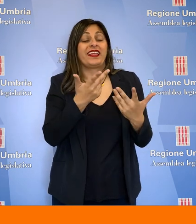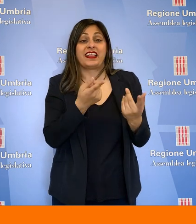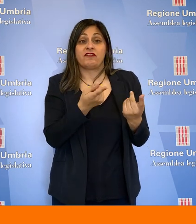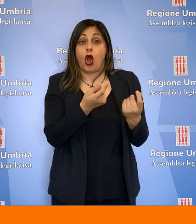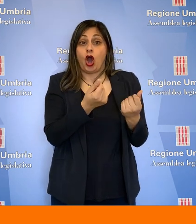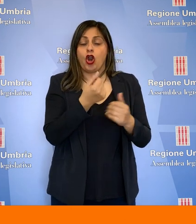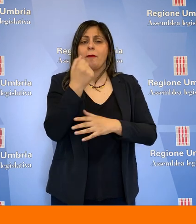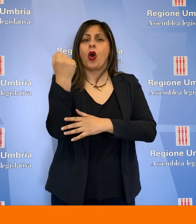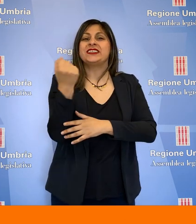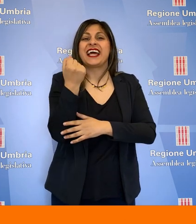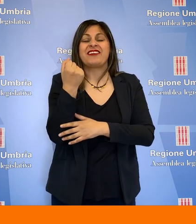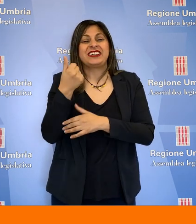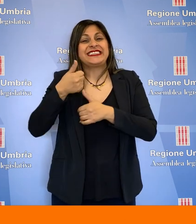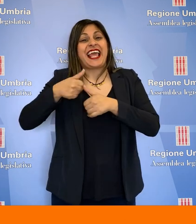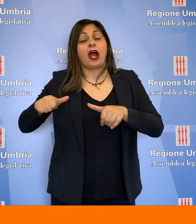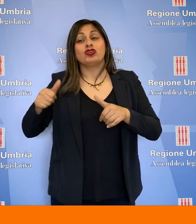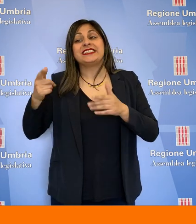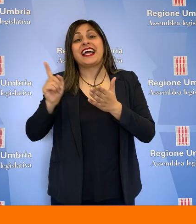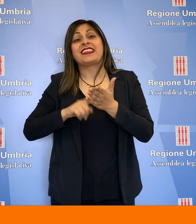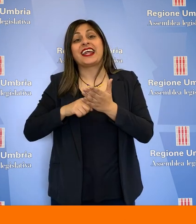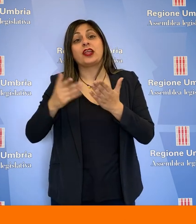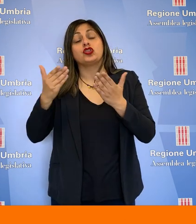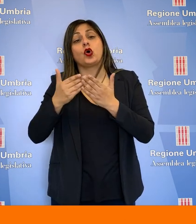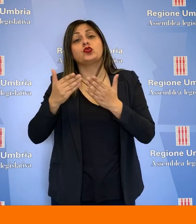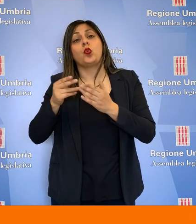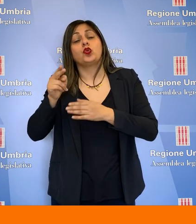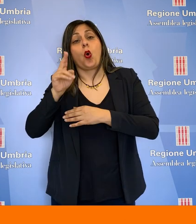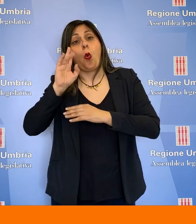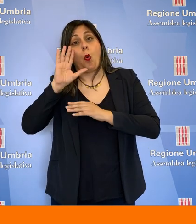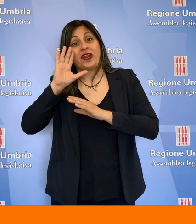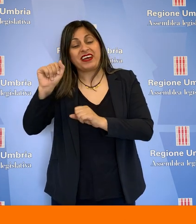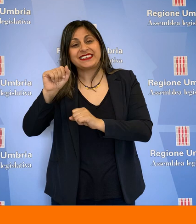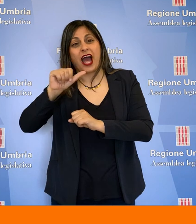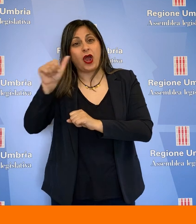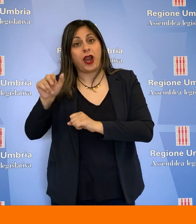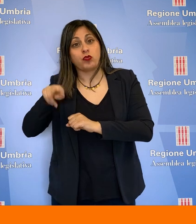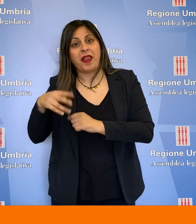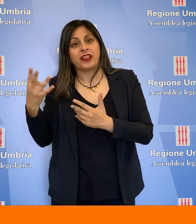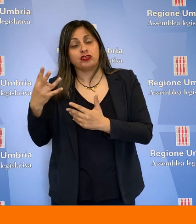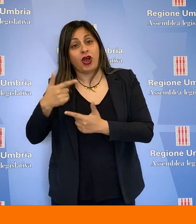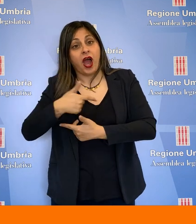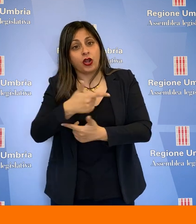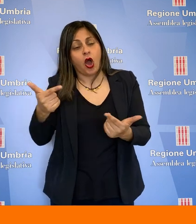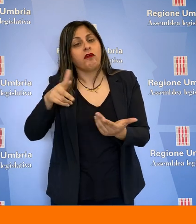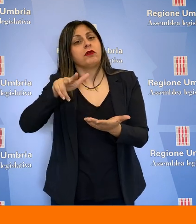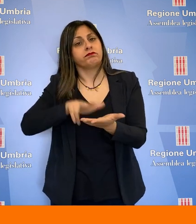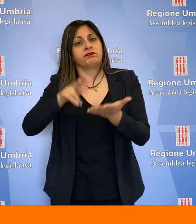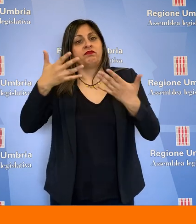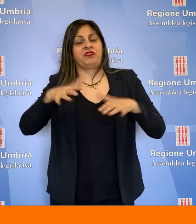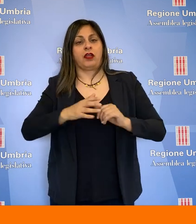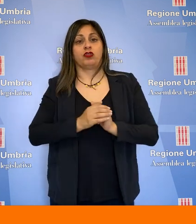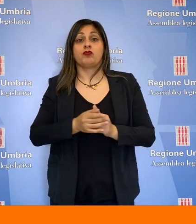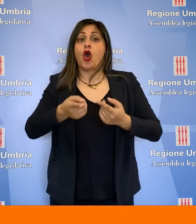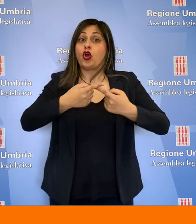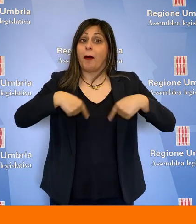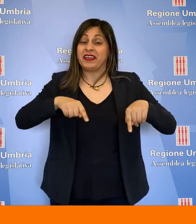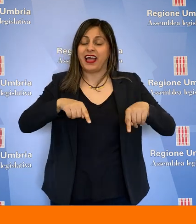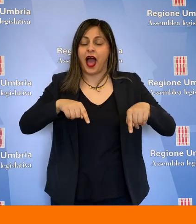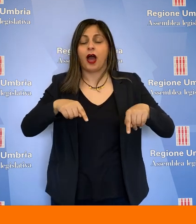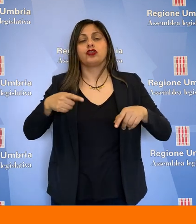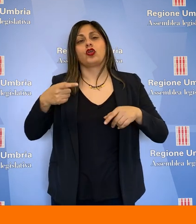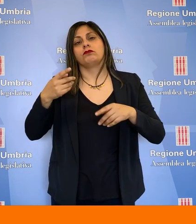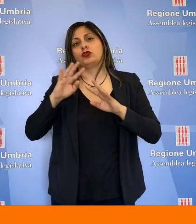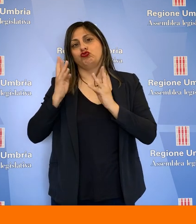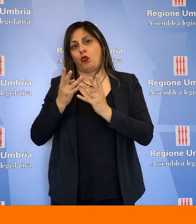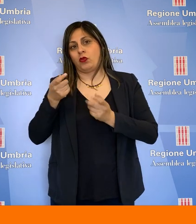servizi erogati dall'Agenzia per il diritto allo studio universitario per l'anno 2019. Il Comitato ha però sollecitato la Giunta